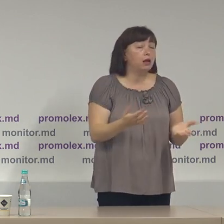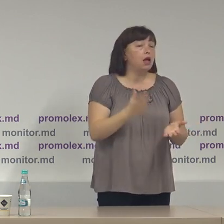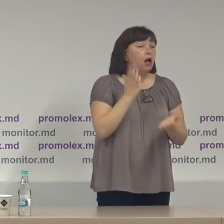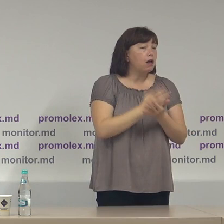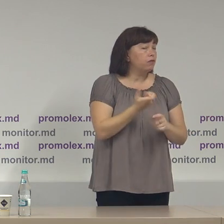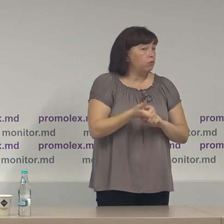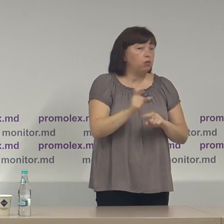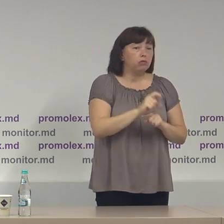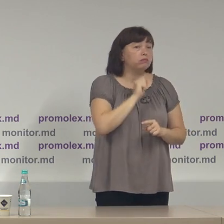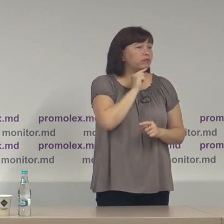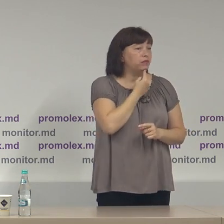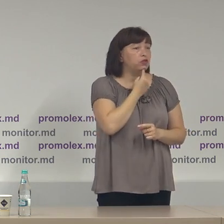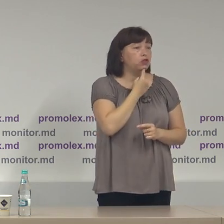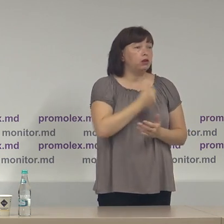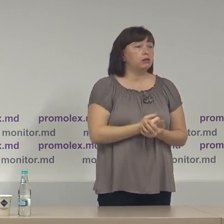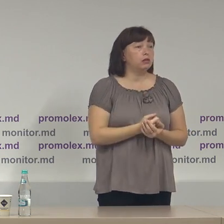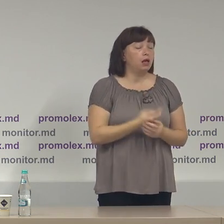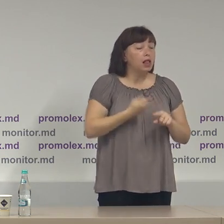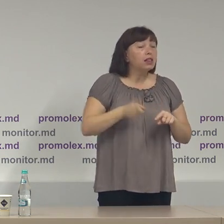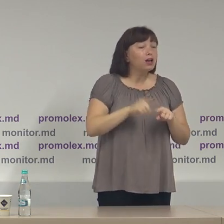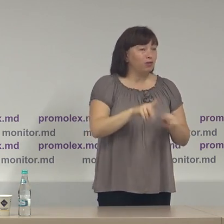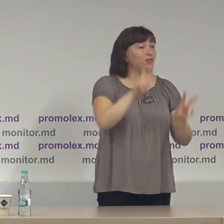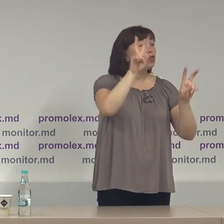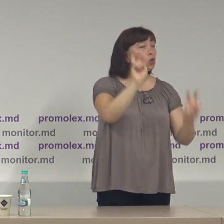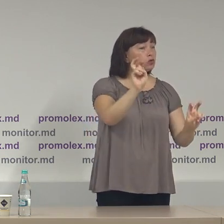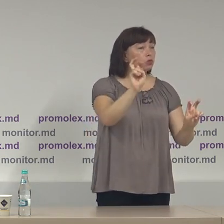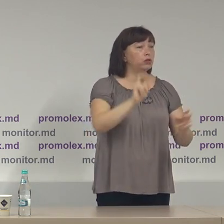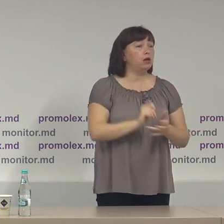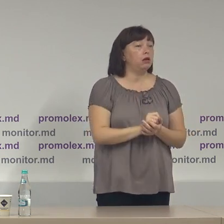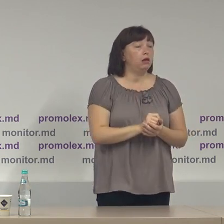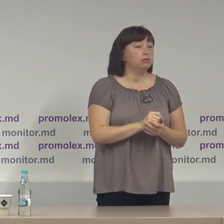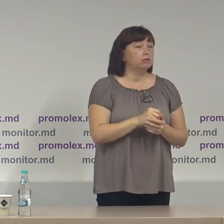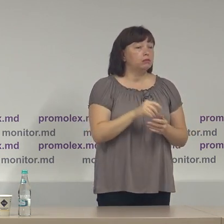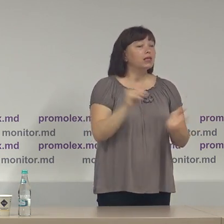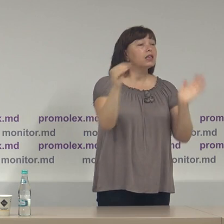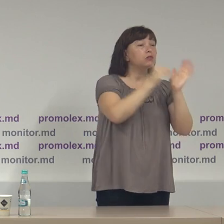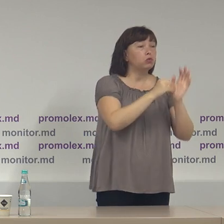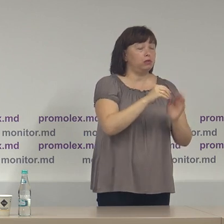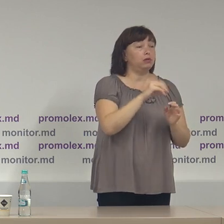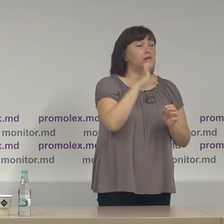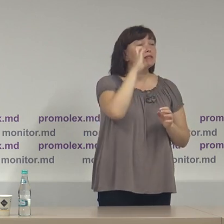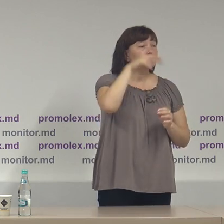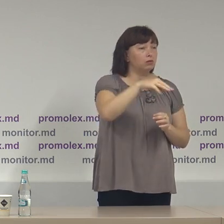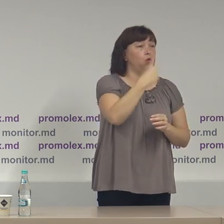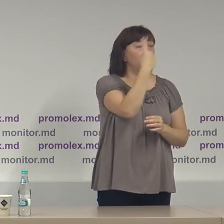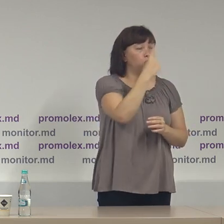deficiență la această noțiune expusă în articolul 1 cod electoral,